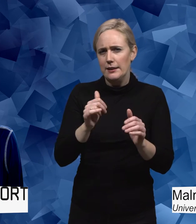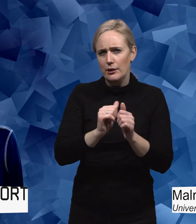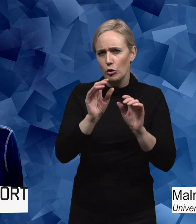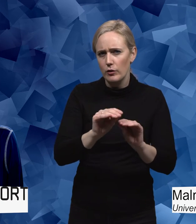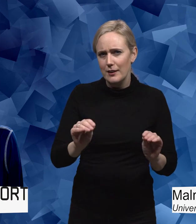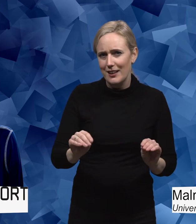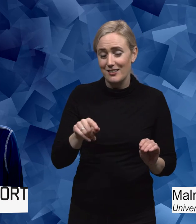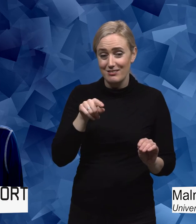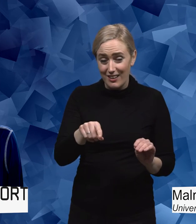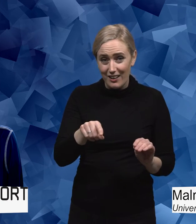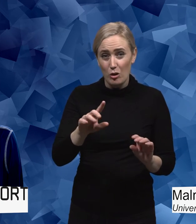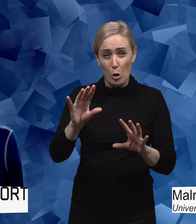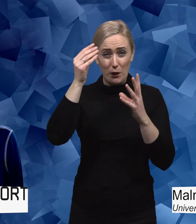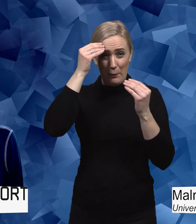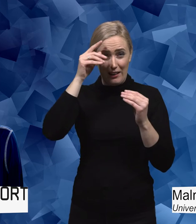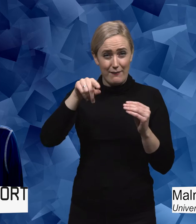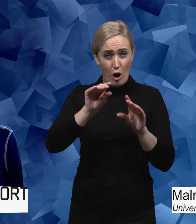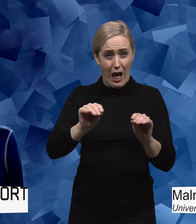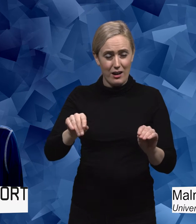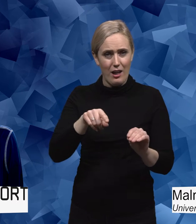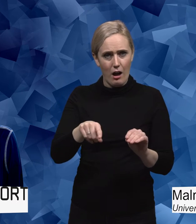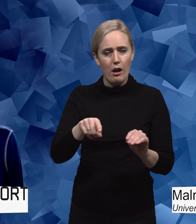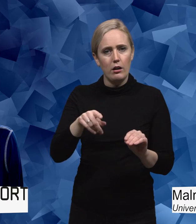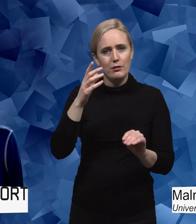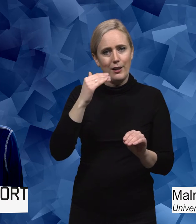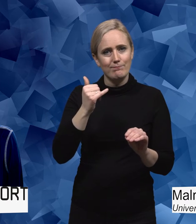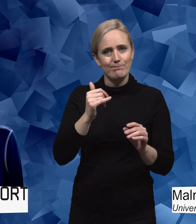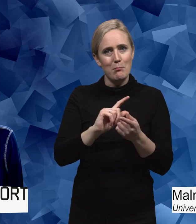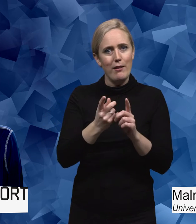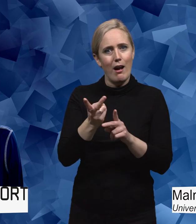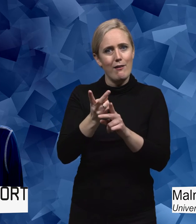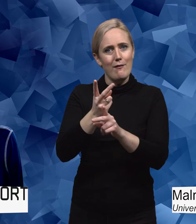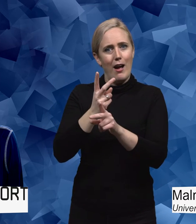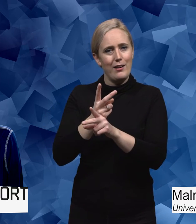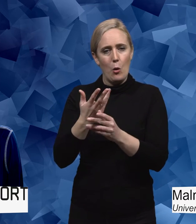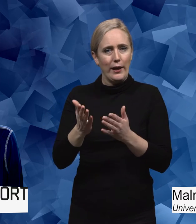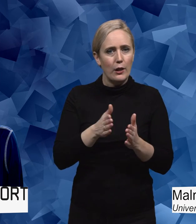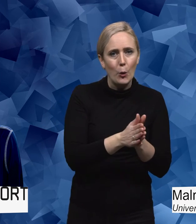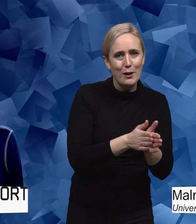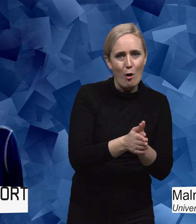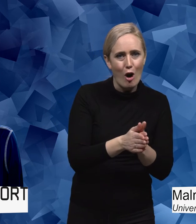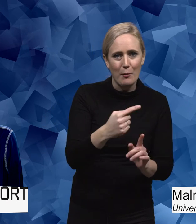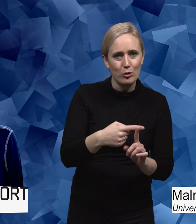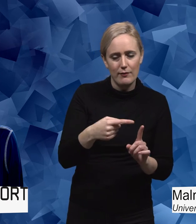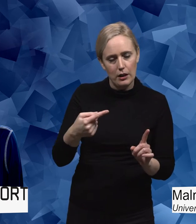riskerar att förstärka de här idealen snarare än att utmana dem. Och som en följd kan då